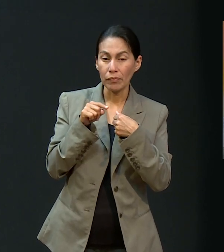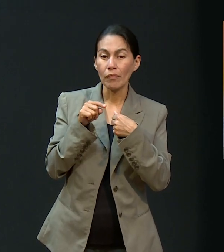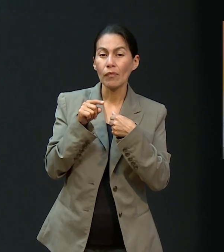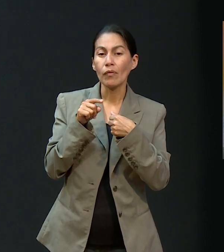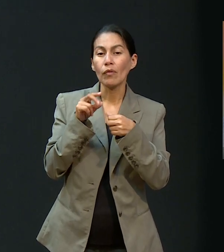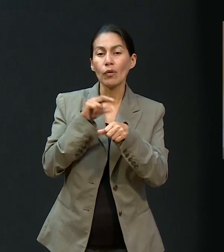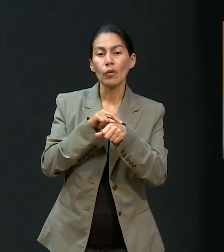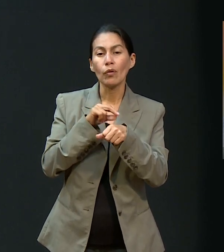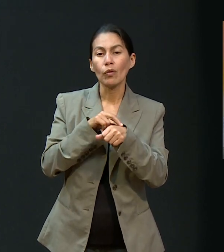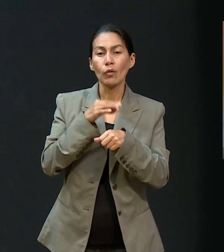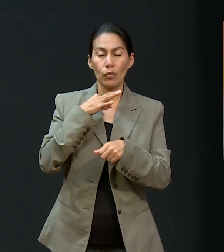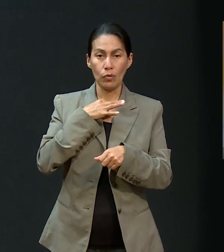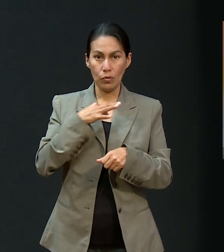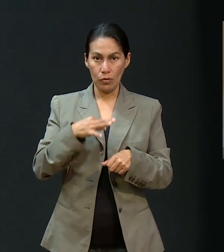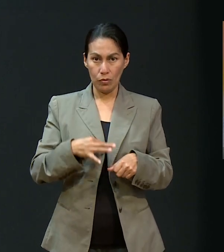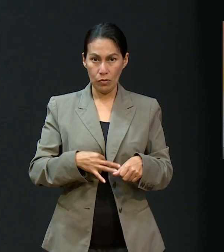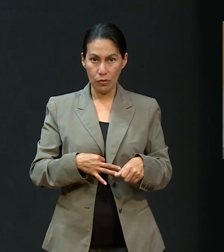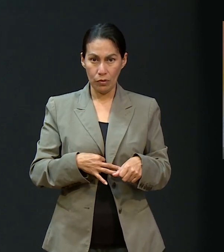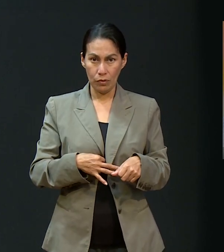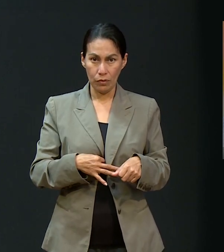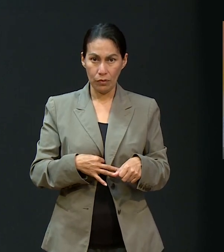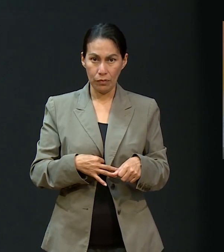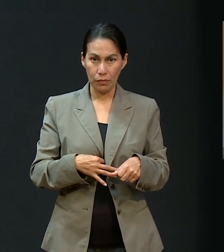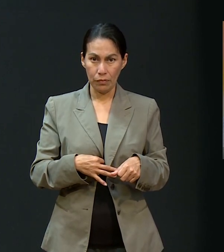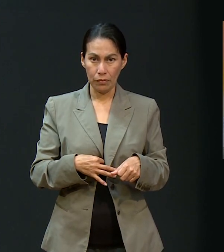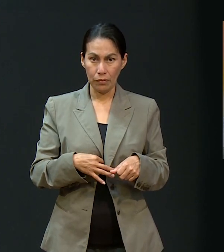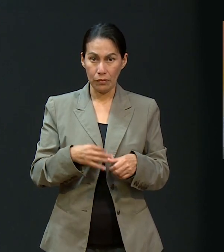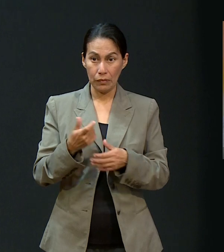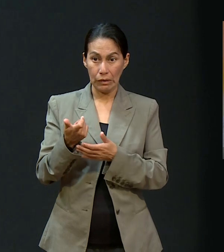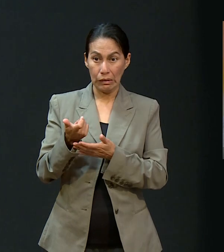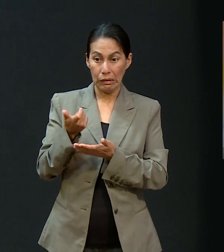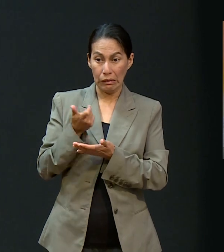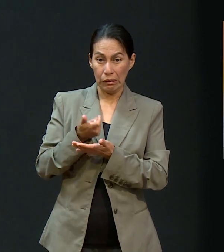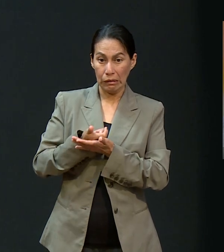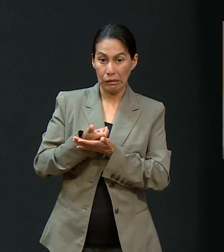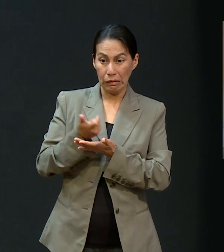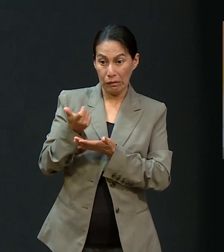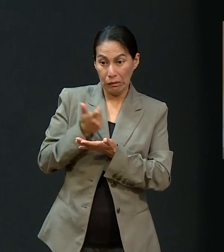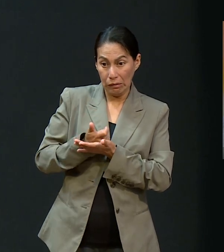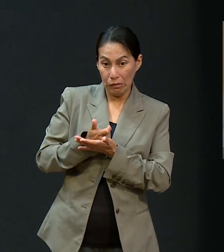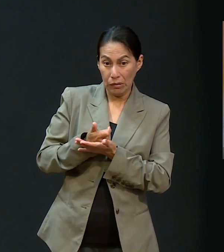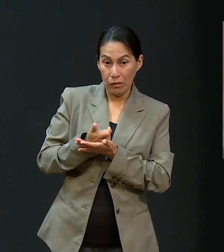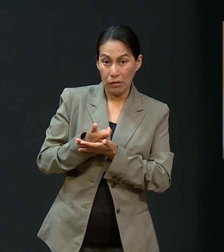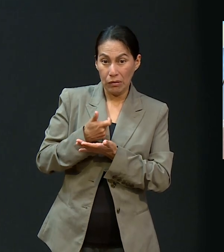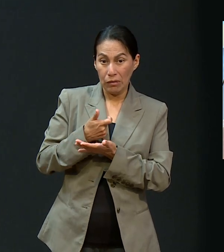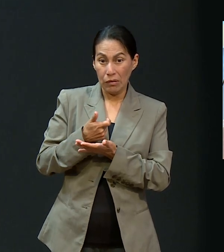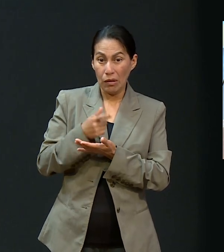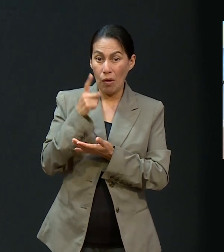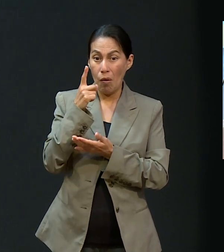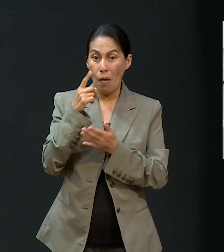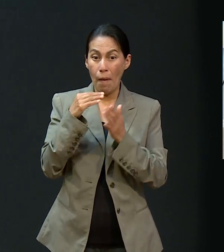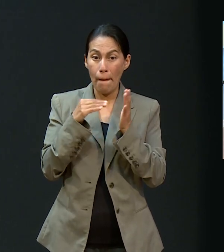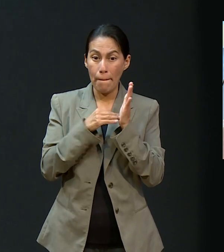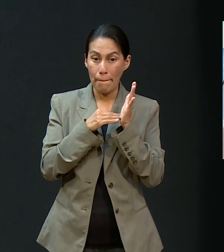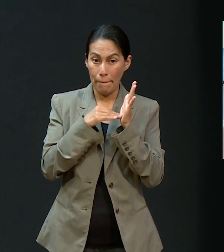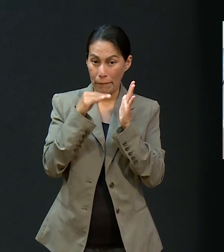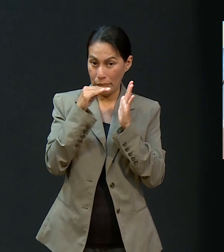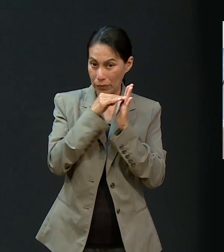cirugía. Y encontramos uno en Toluca. Y nos cobraba un millón de pesos por operación.